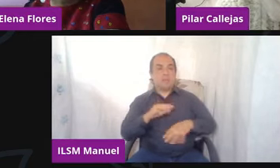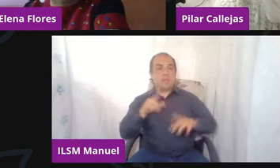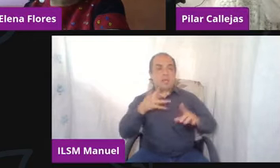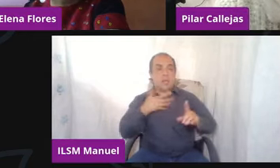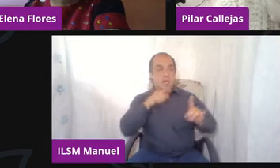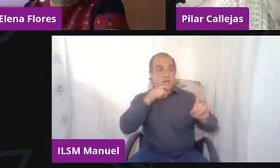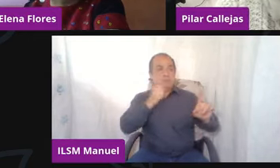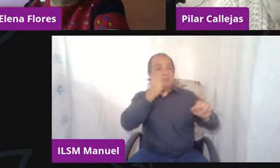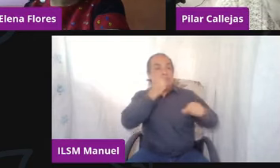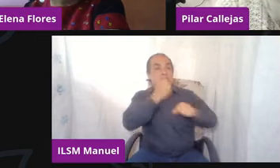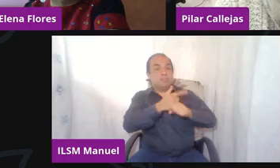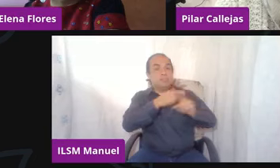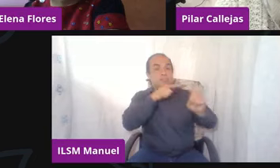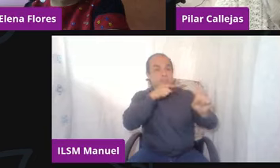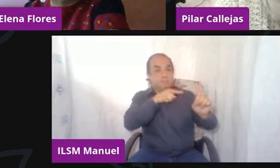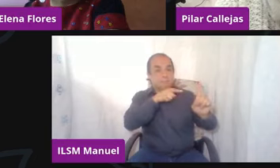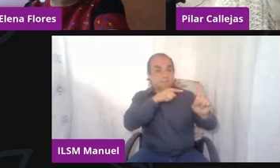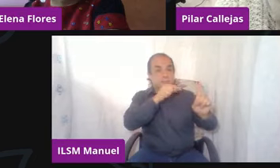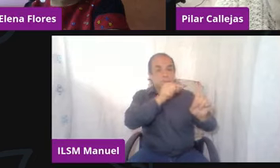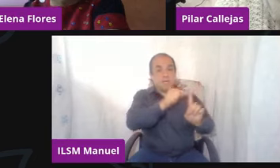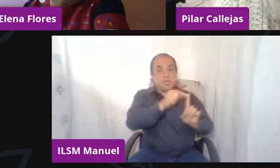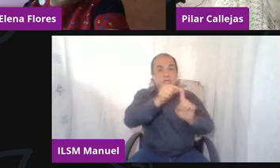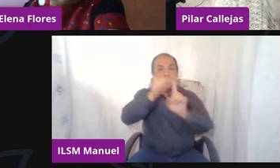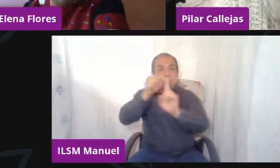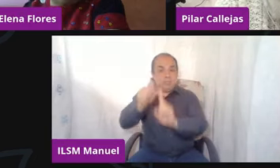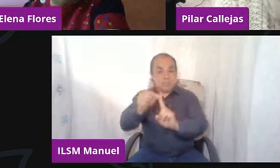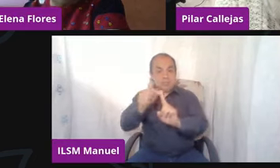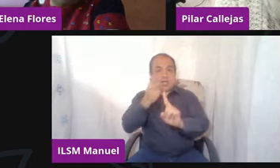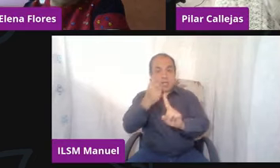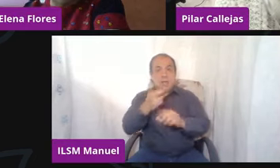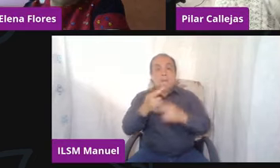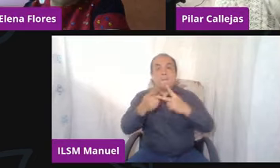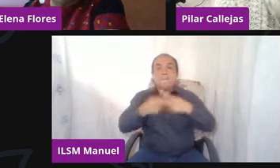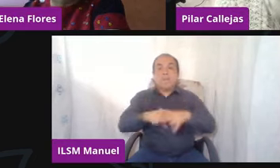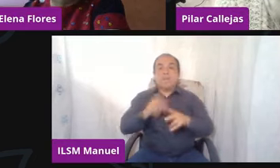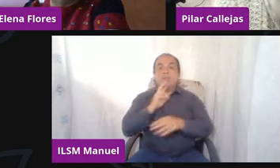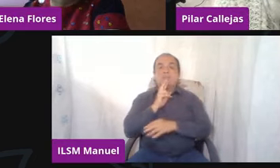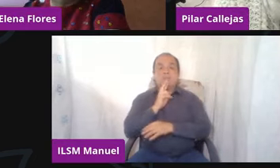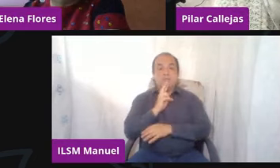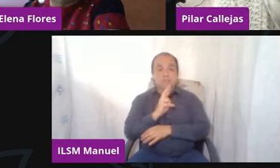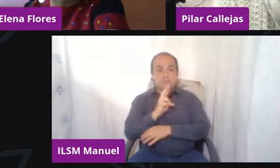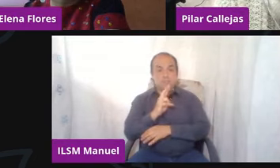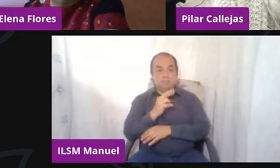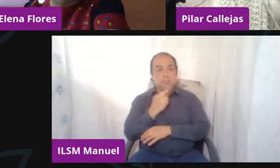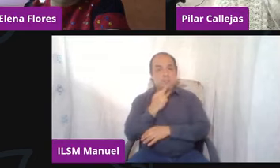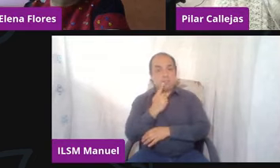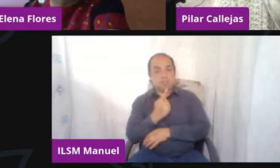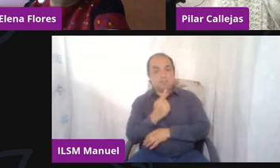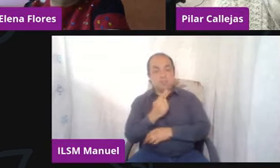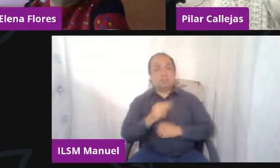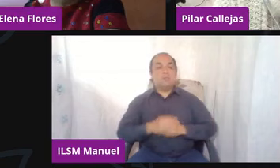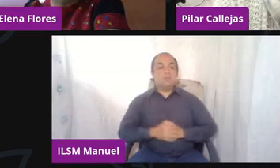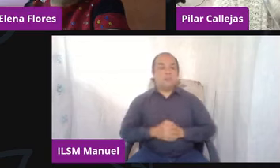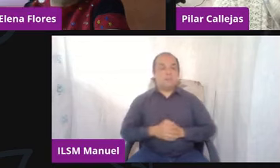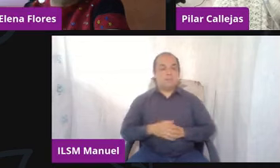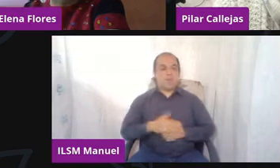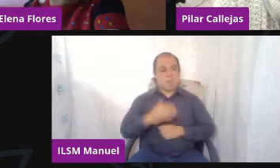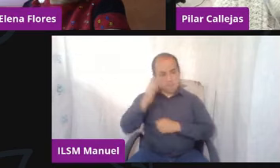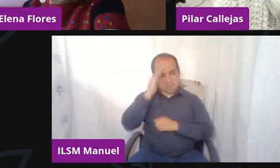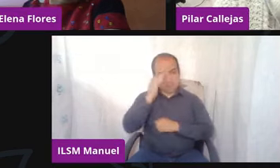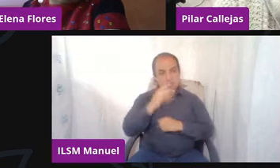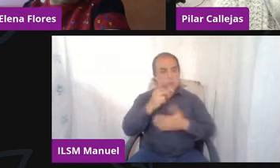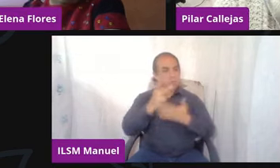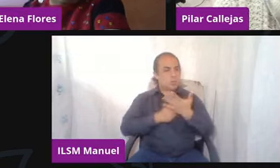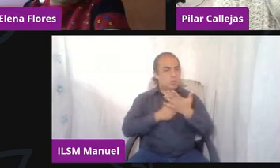ese es el principio de una solución. Entonces, yo creo que la estrategia sería es que, ok, yo